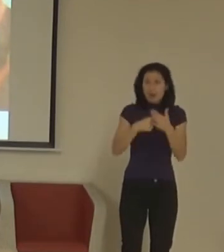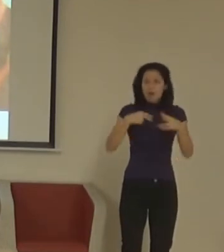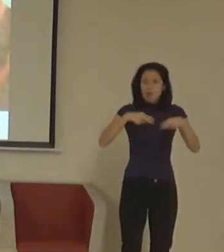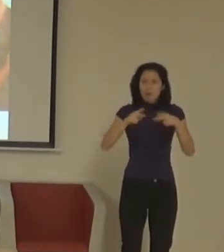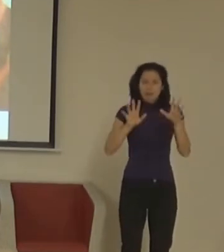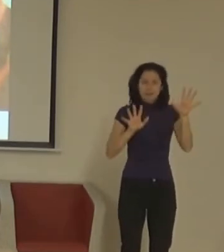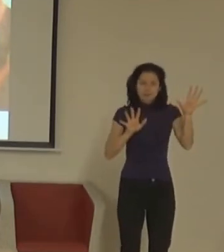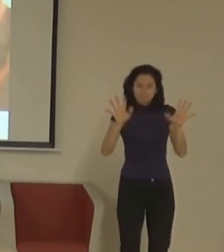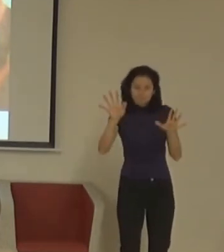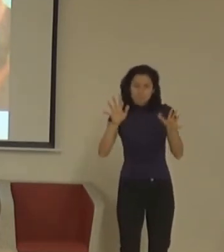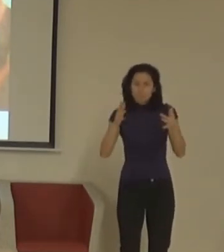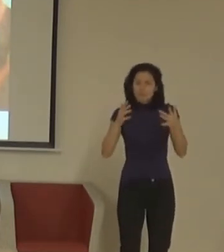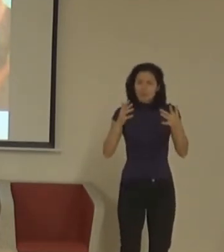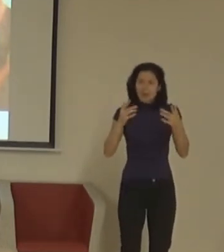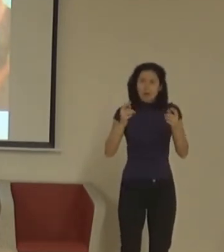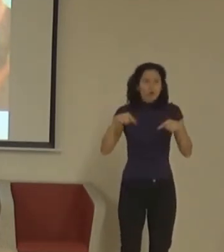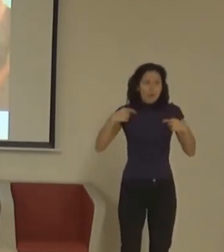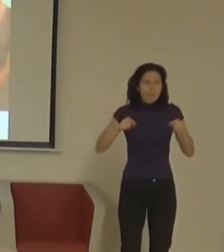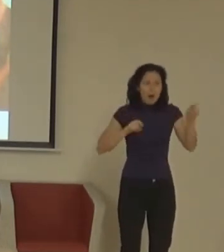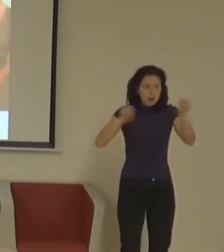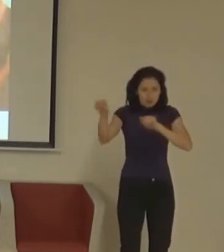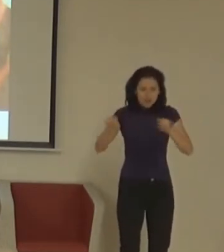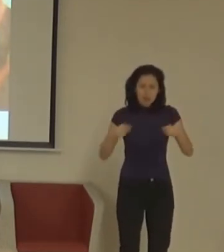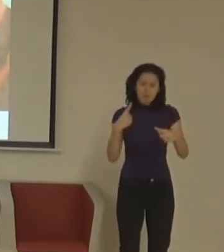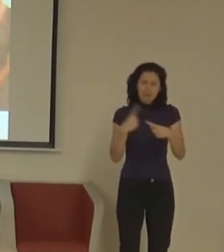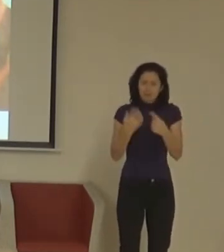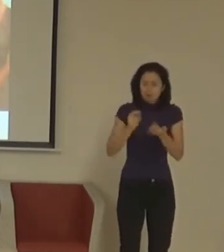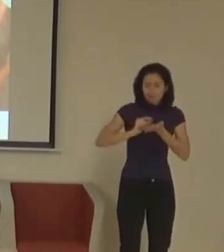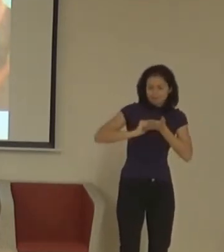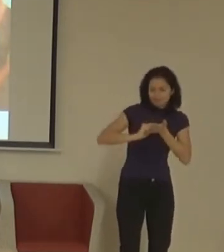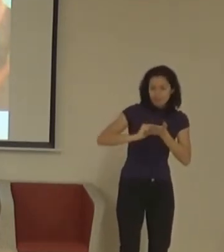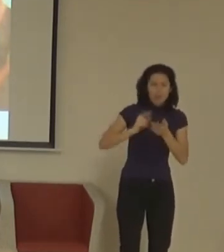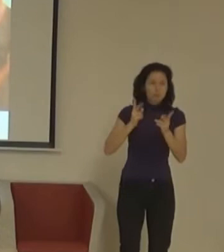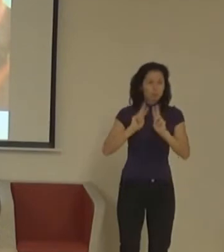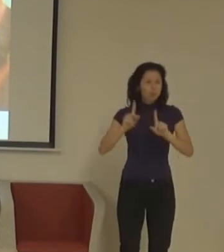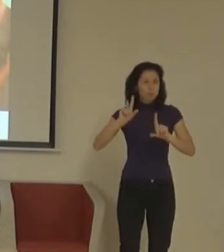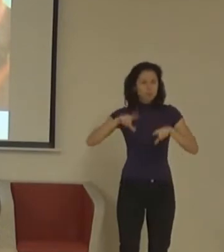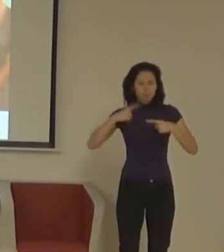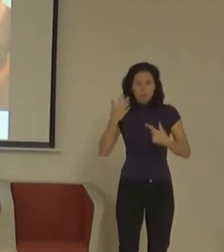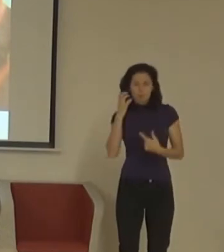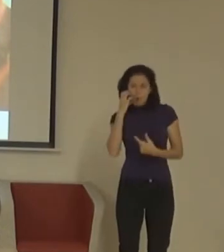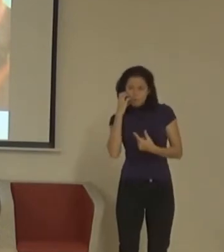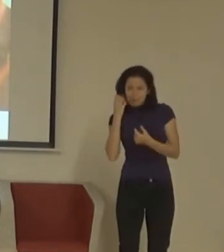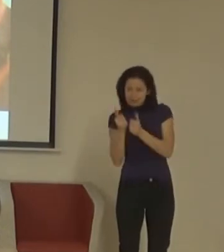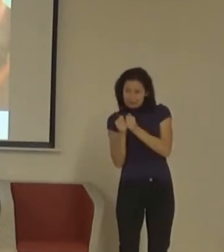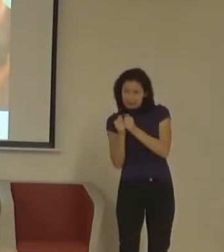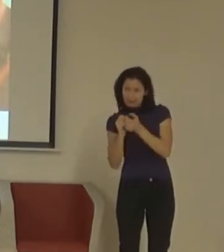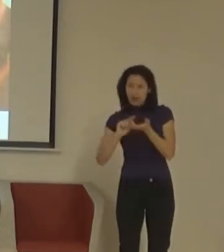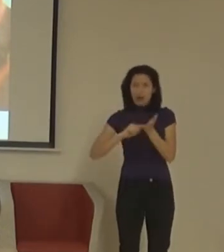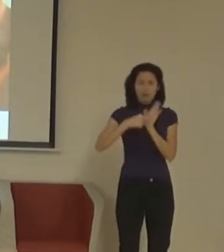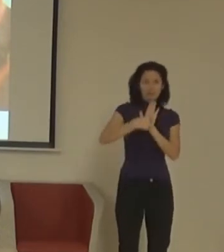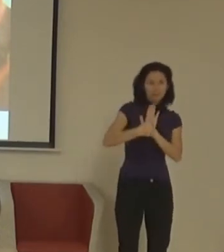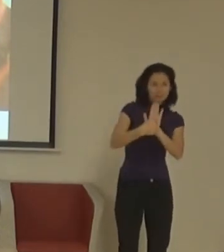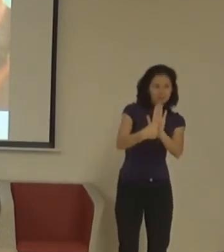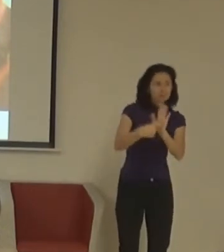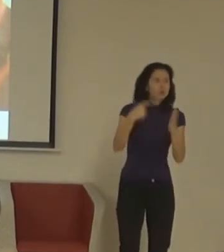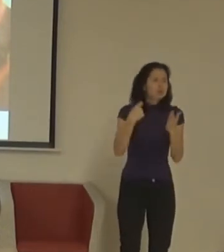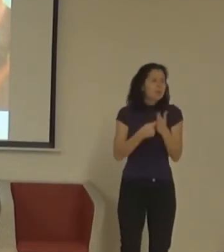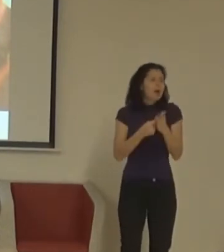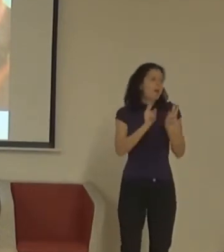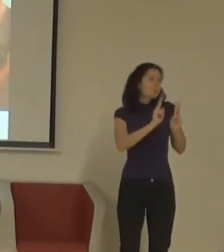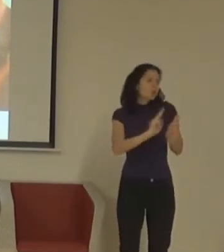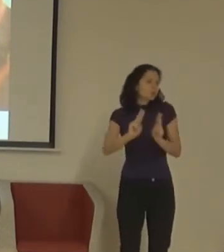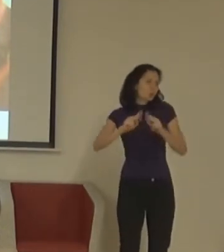kompetenci, napsat, jak použít mobil, jak se prostě do moci toho, že chci komunikovat a ukázat to tomu